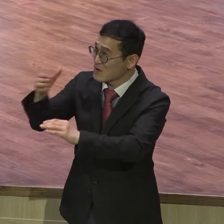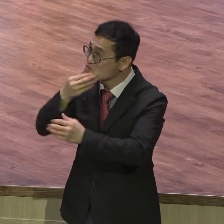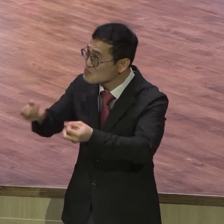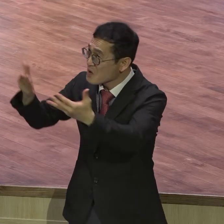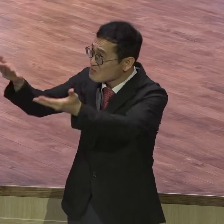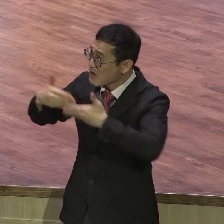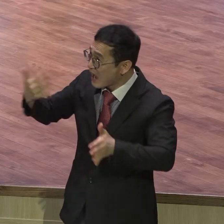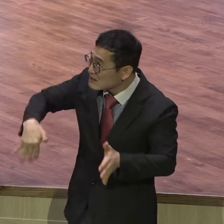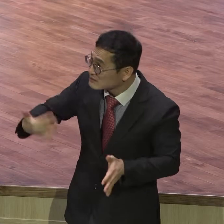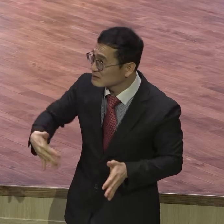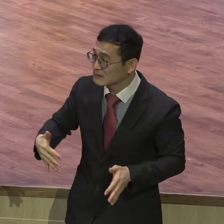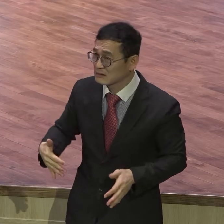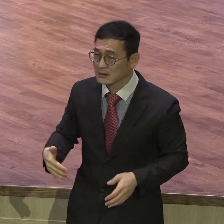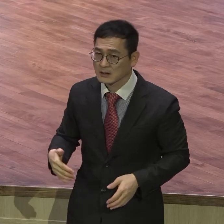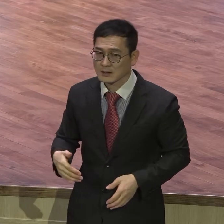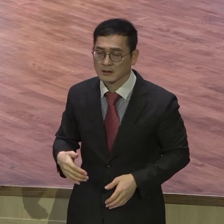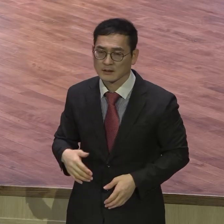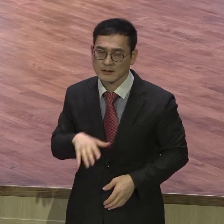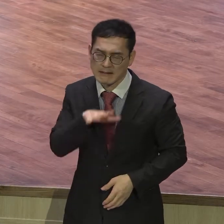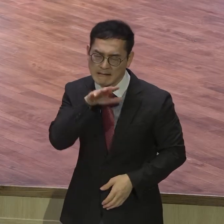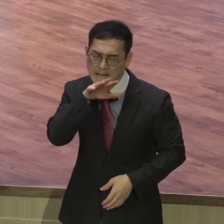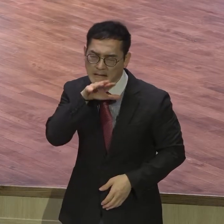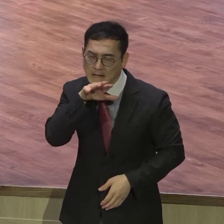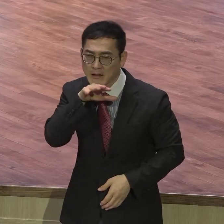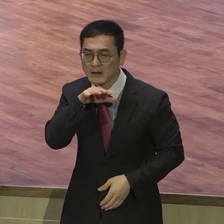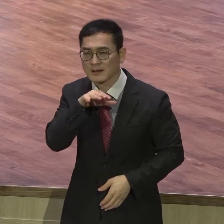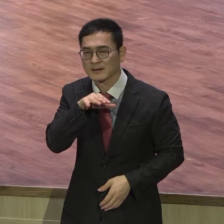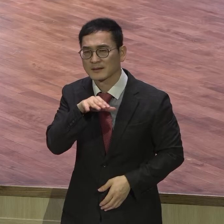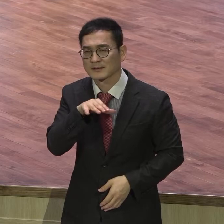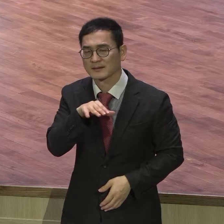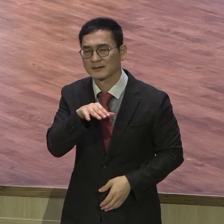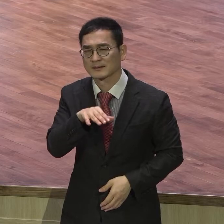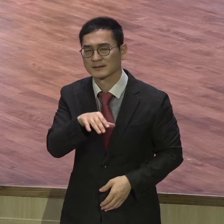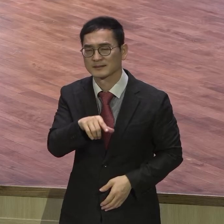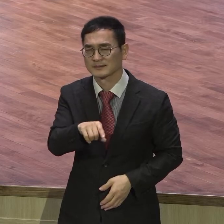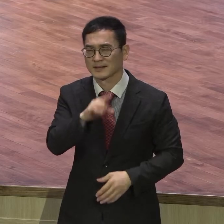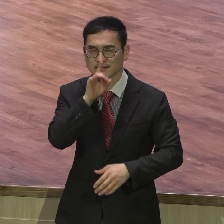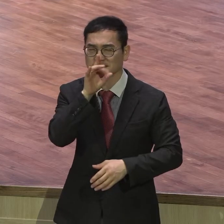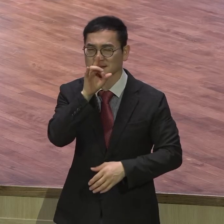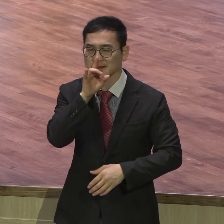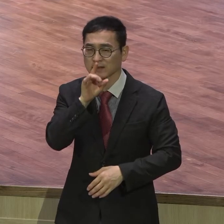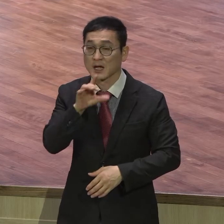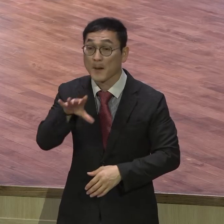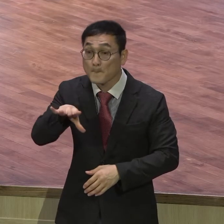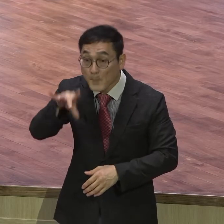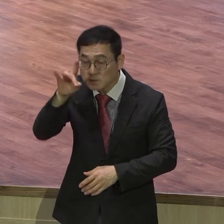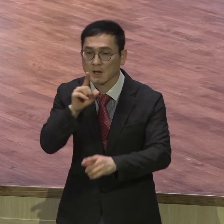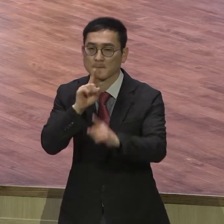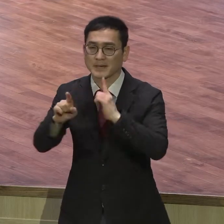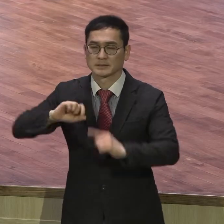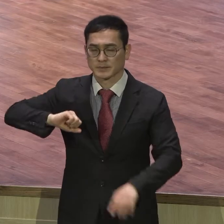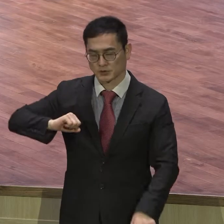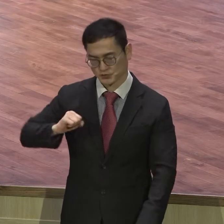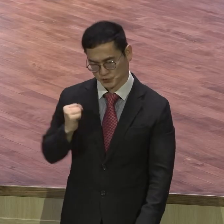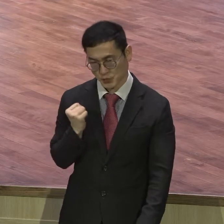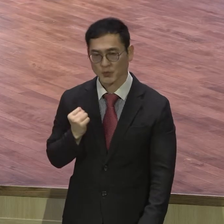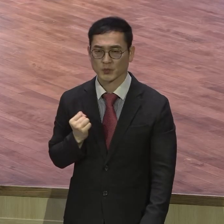하나님이 원하시는 것은 뭐냐 말씀에 순종하는 거예요. 자기의 중심지이고 자기의 유익을